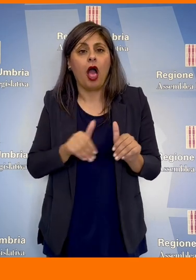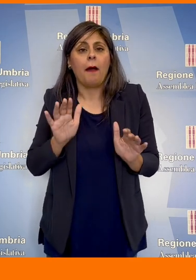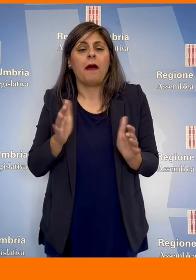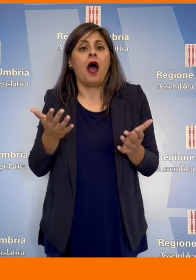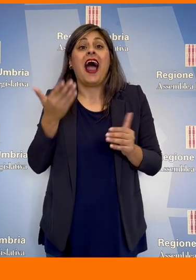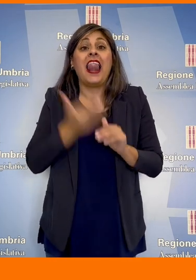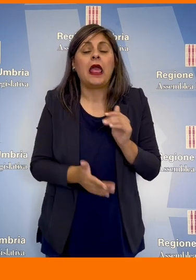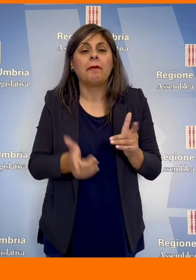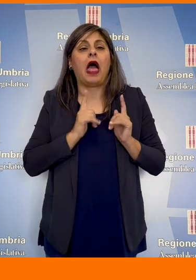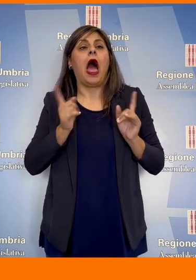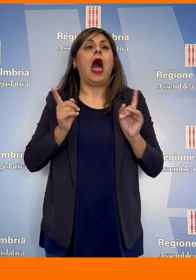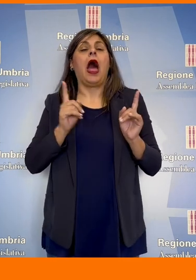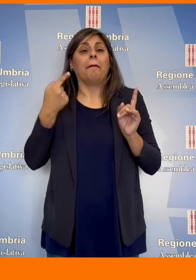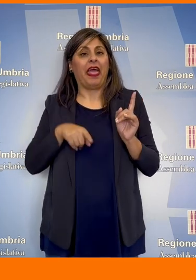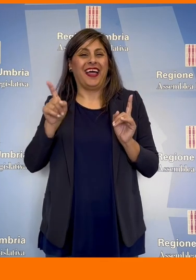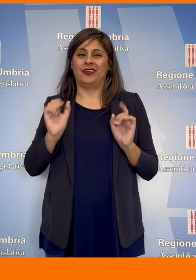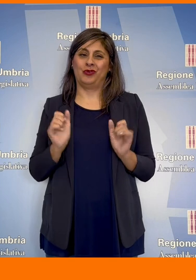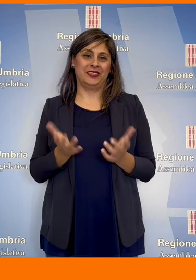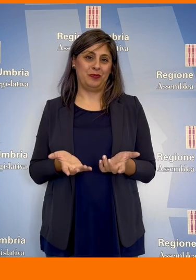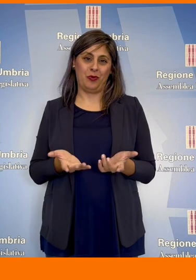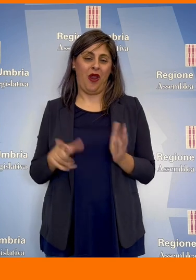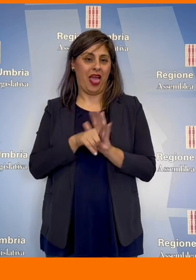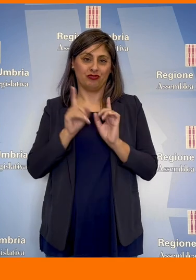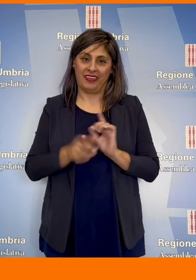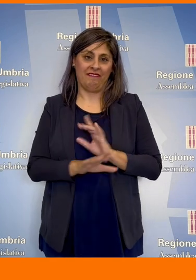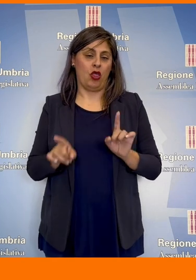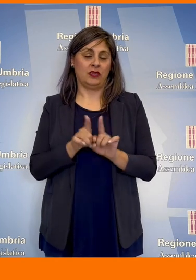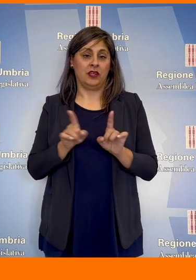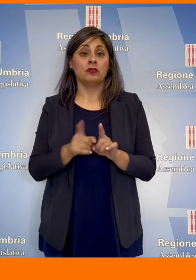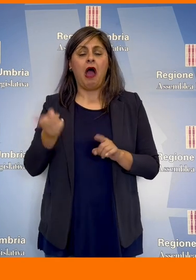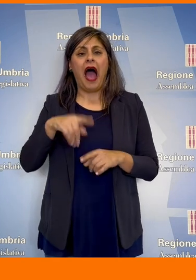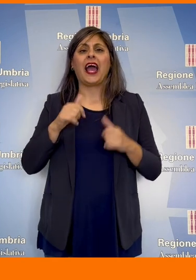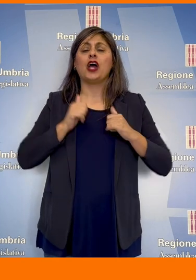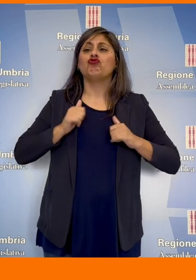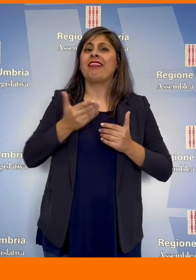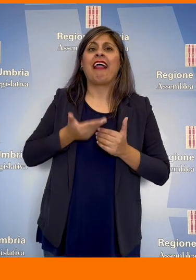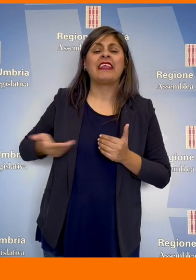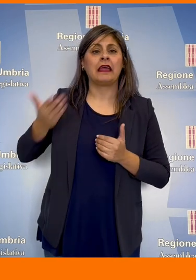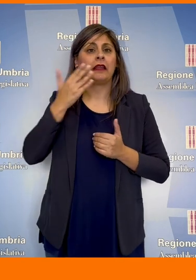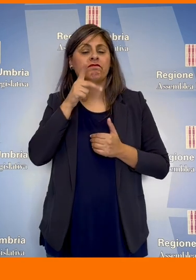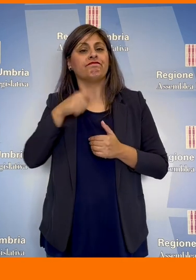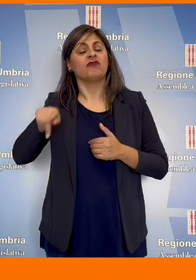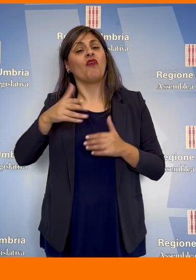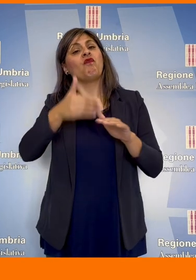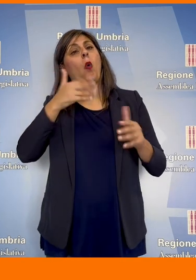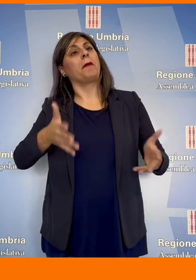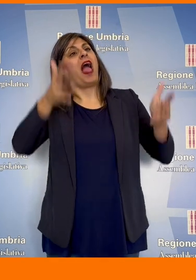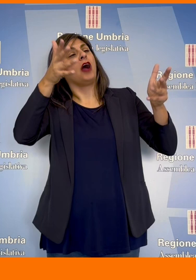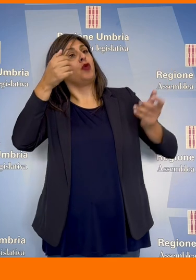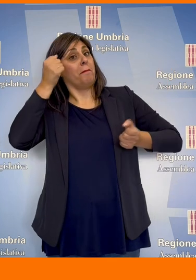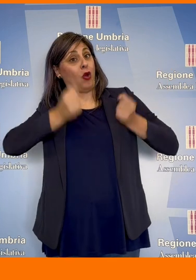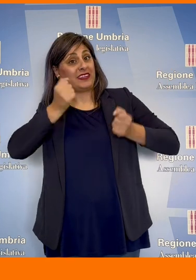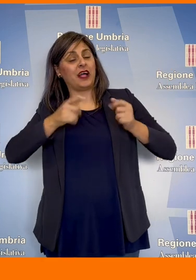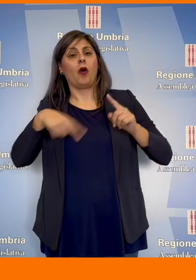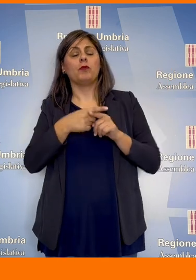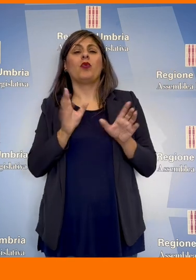può essere un limite della legge». Dando voce anche ai cittadini, alle cittadine che hanno protestato fuori dal palazzo e poi